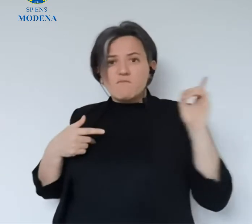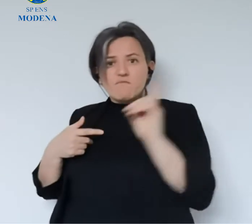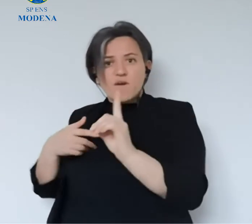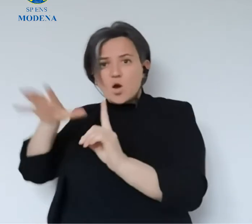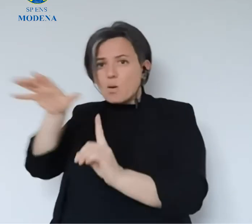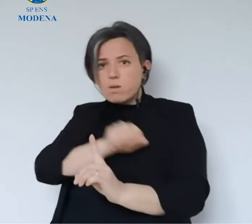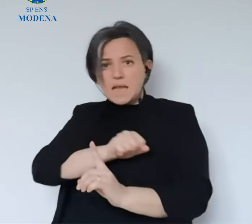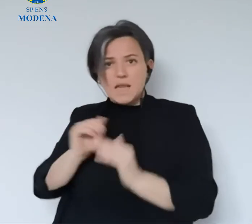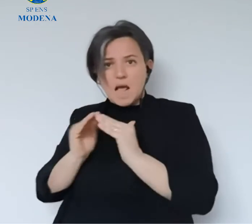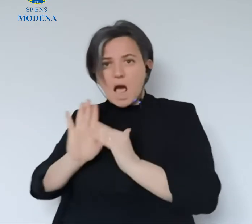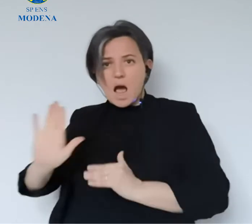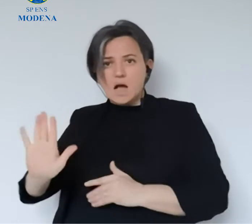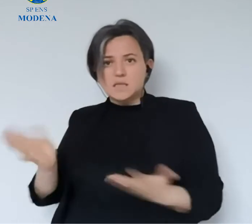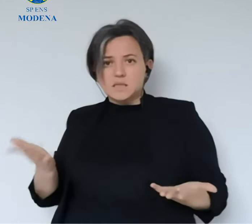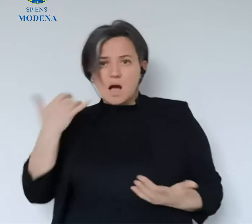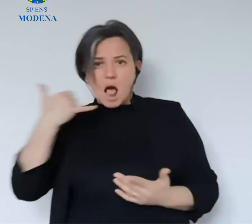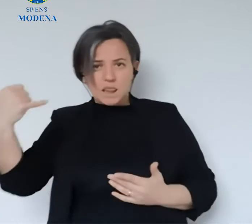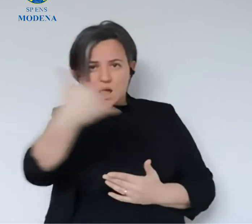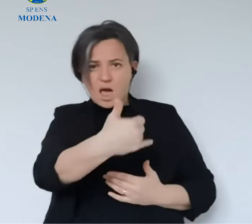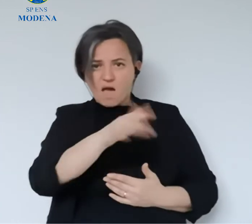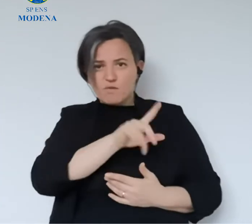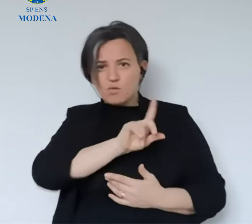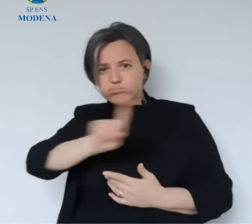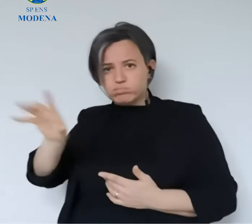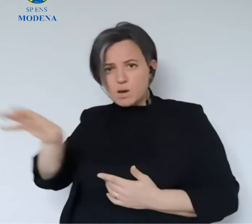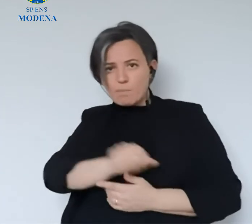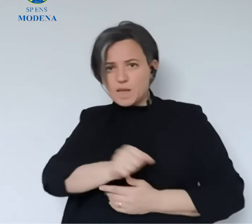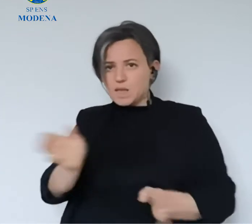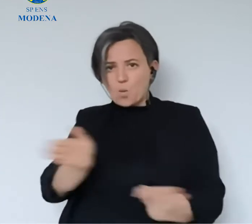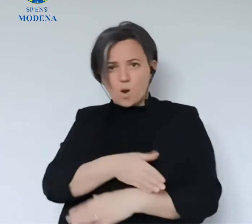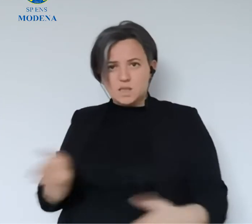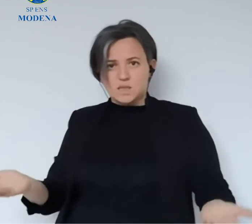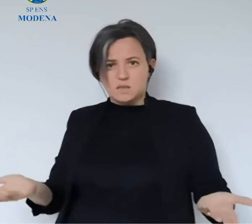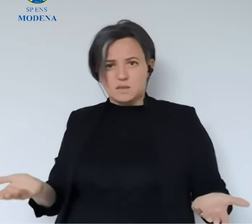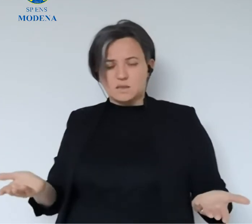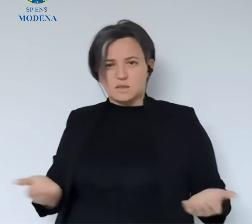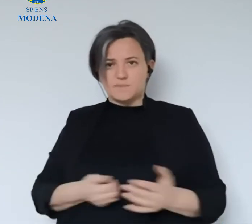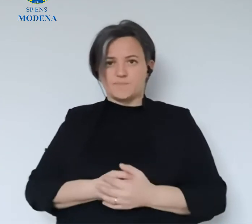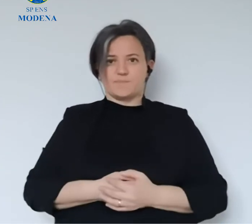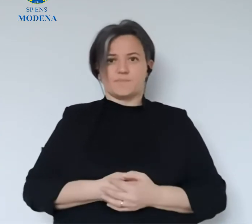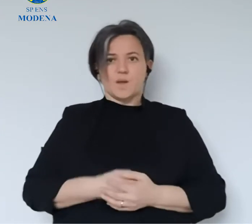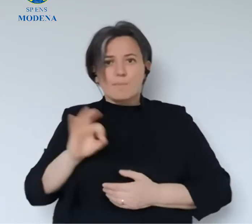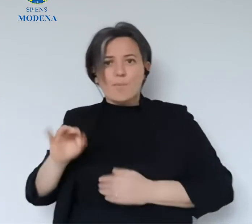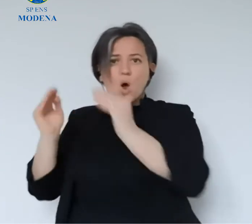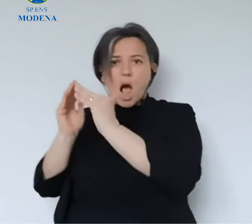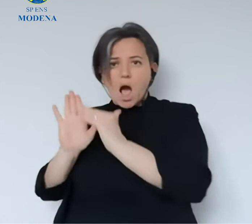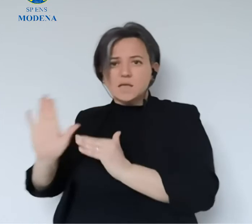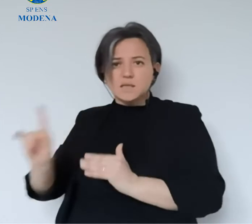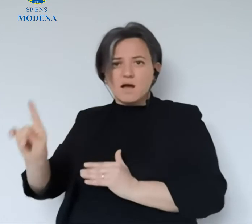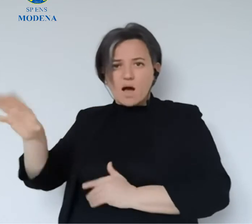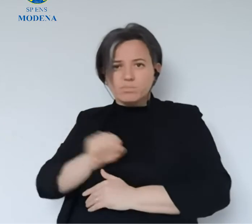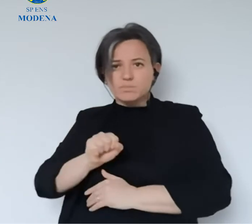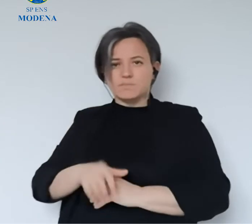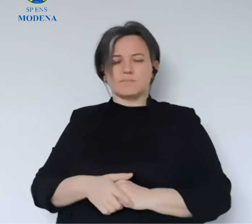Quindi si tratta di essere persone normali, non dico neanche troppo intelligenti, ma normali, che sanno che con la telefonata ti